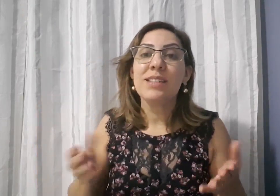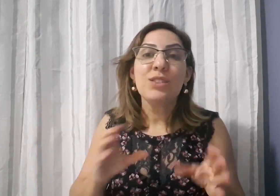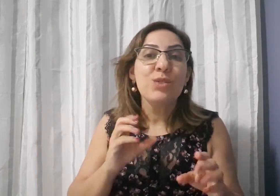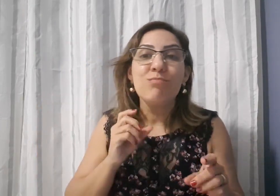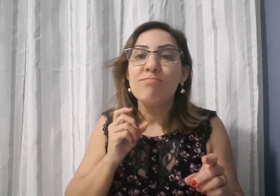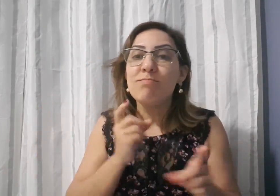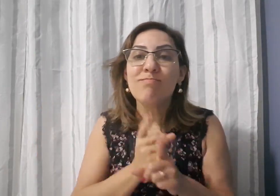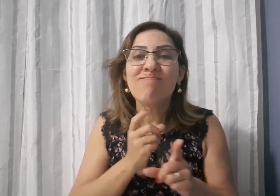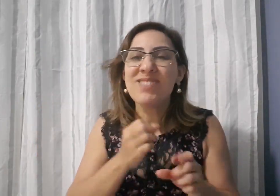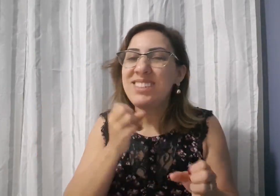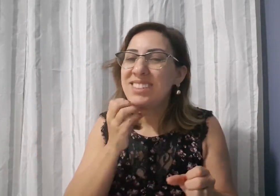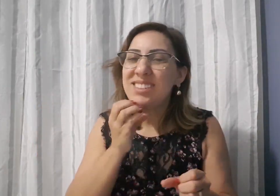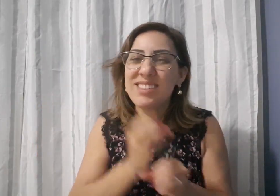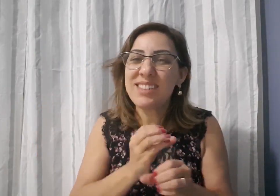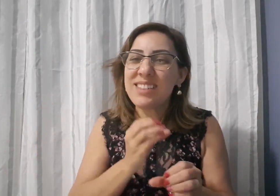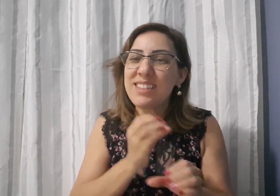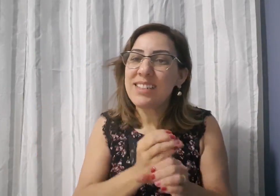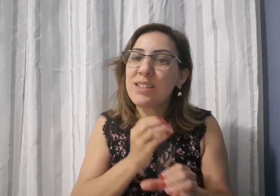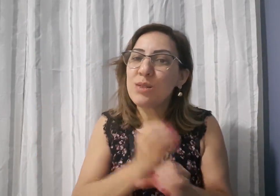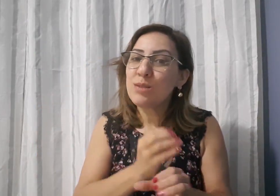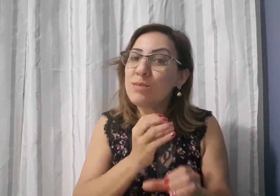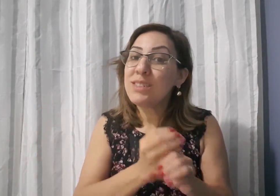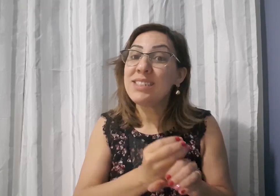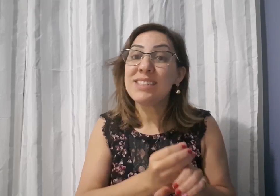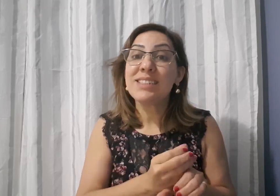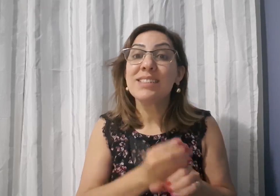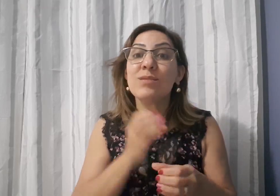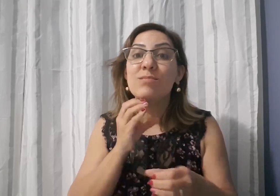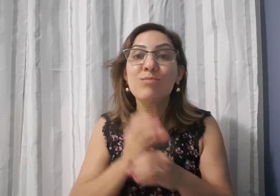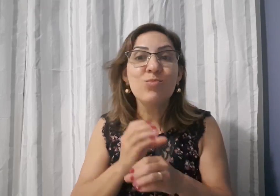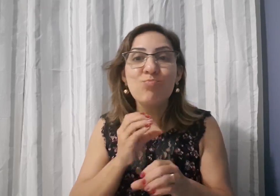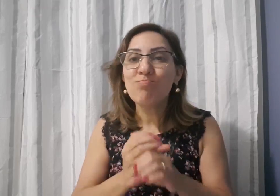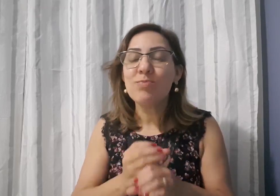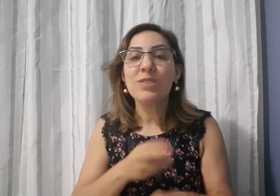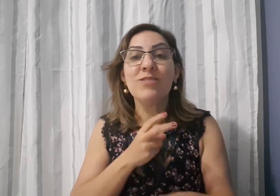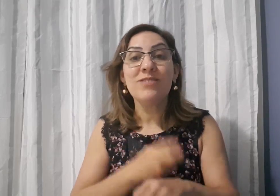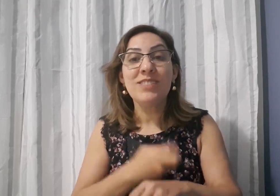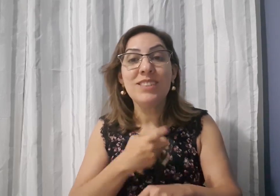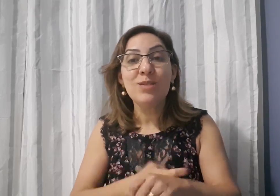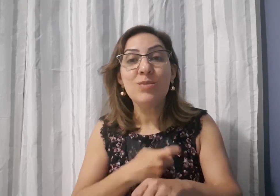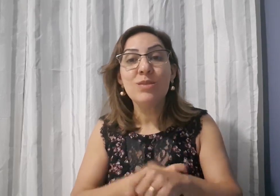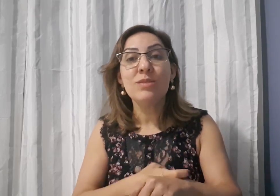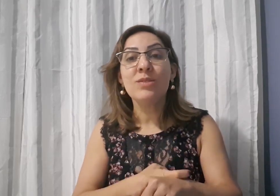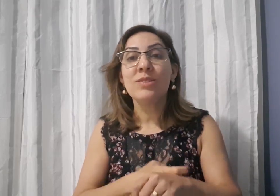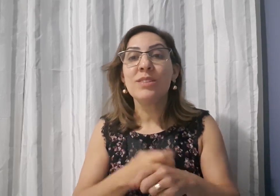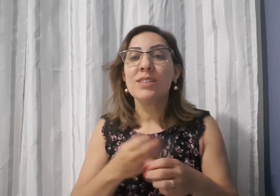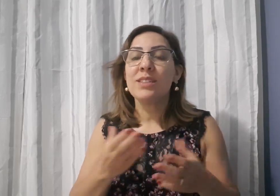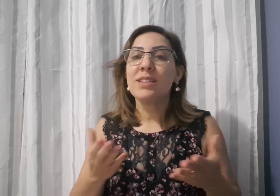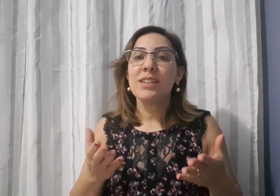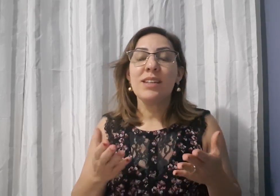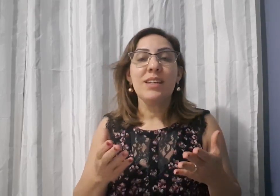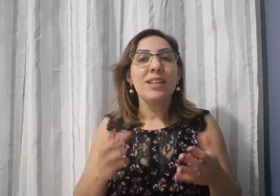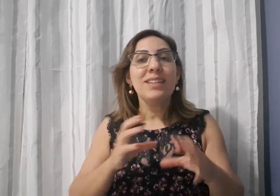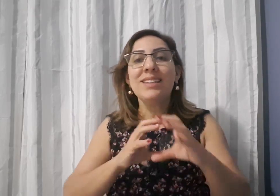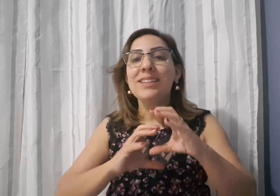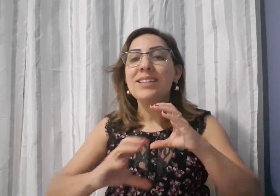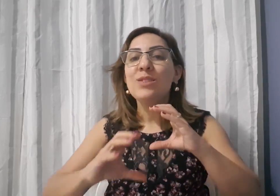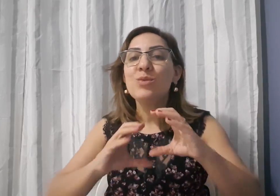travava na comunicação com os surdos. Isso era muito ruim. Mas agora a minha comunicação